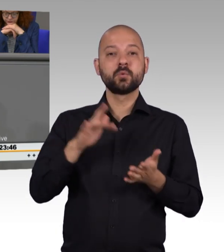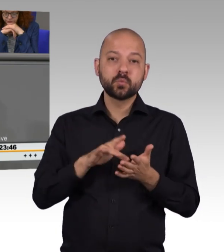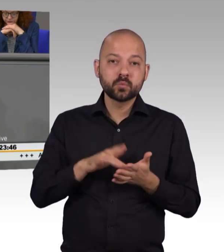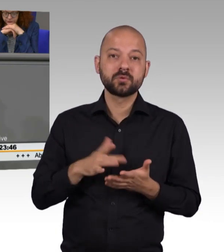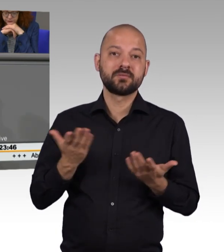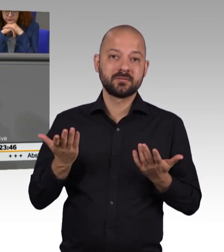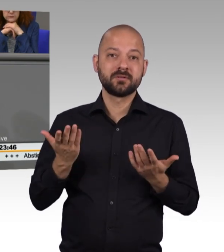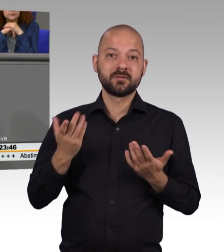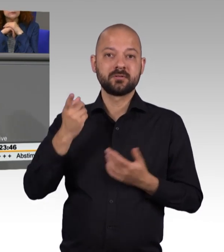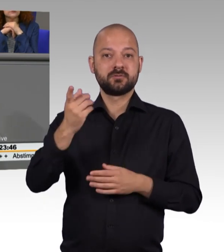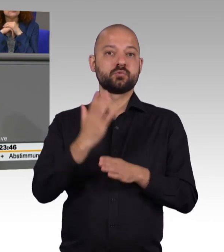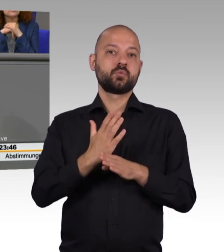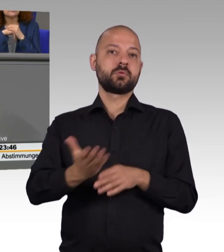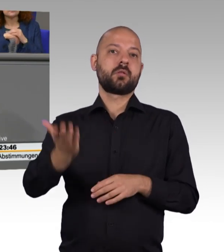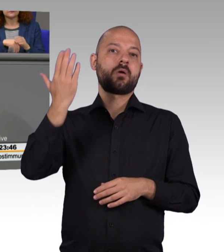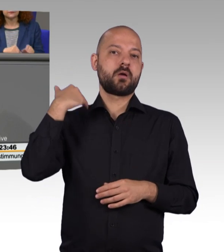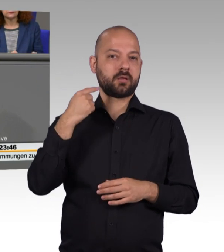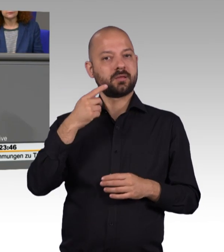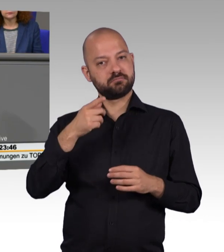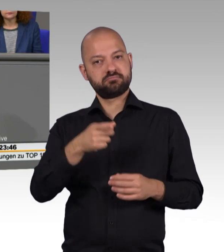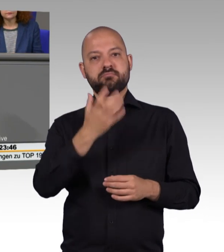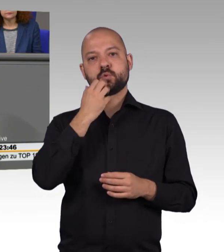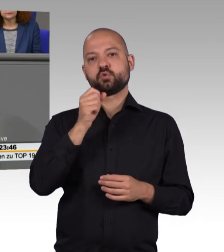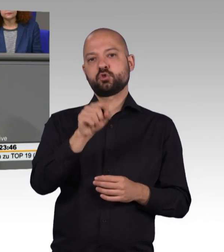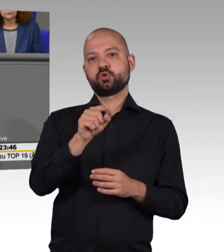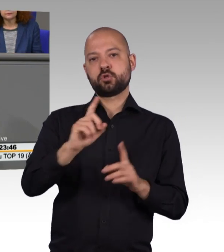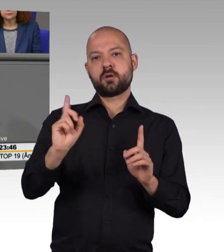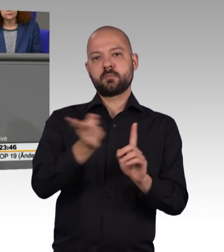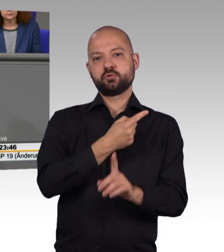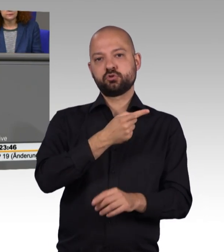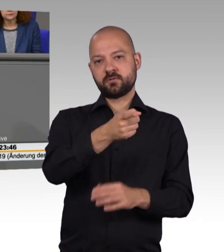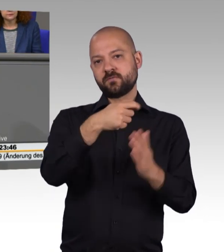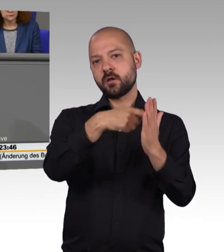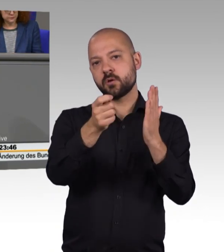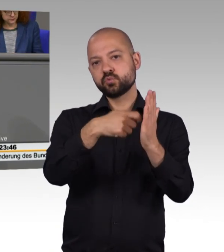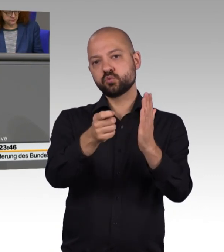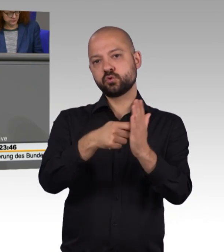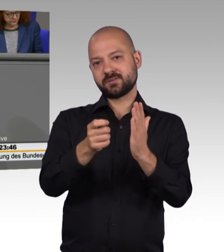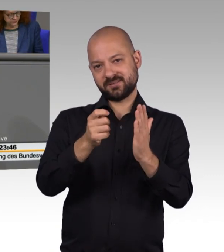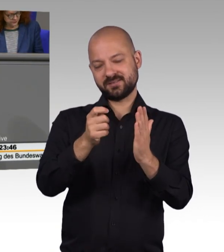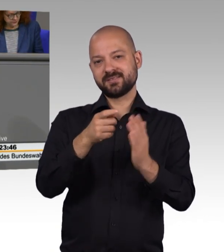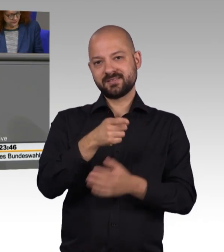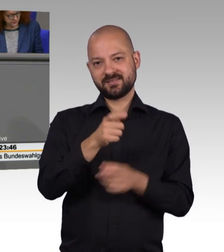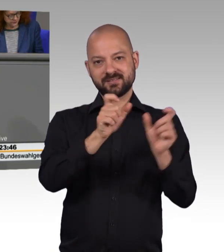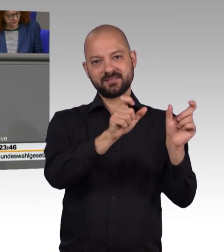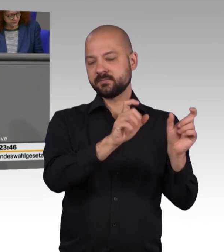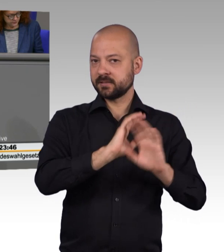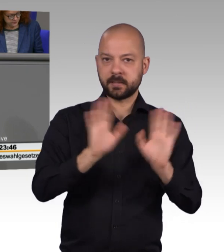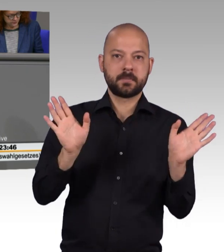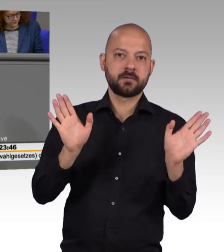einfache Abschaffung der Wahlrechtsausschlüsse gestanden hatte ohne die ergänzenden Regelungen. Die Union will ihn